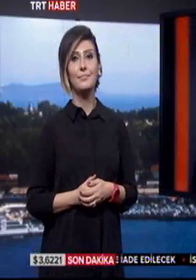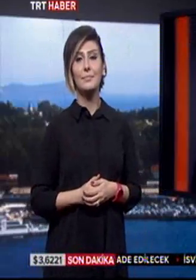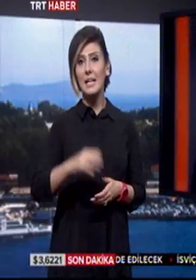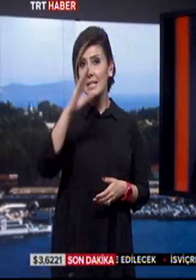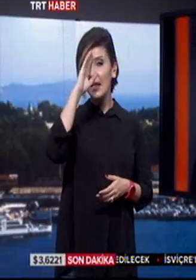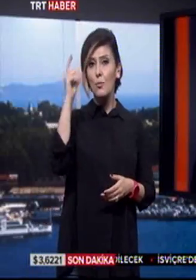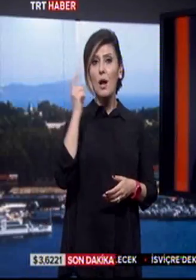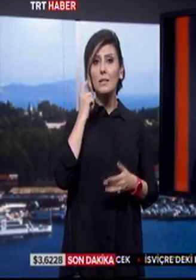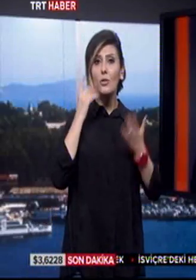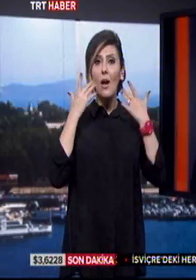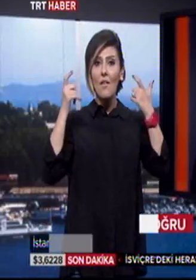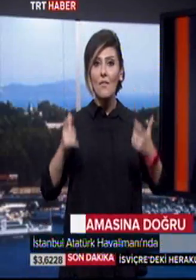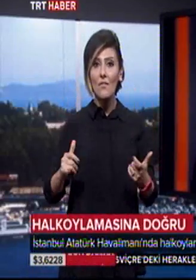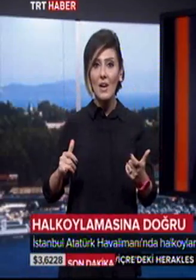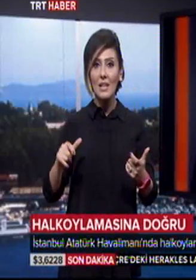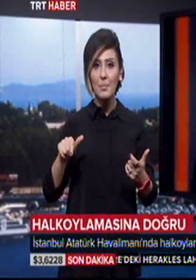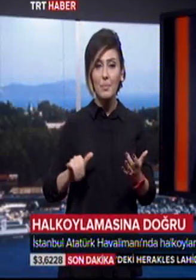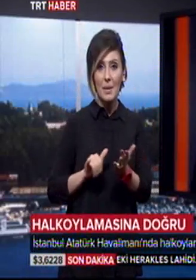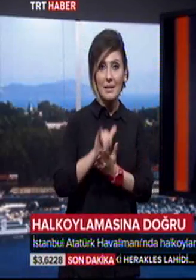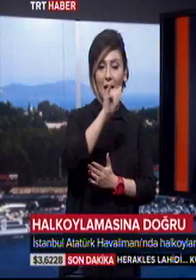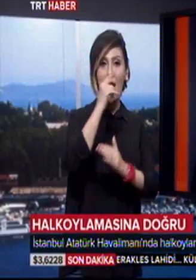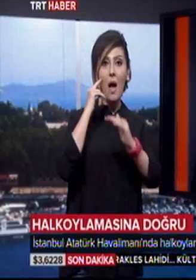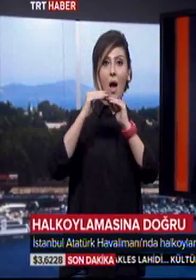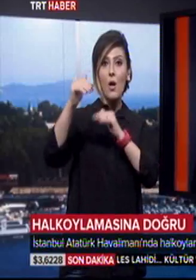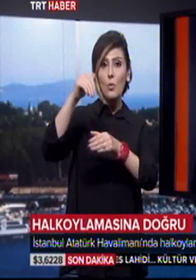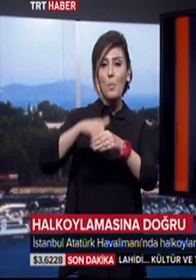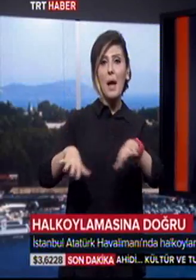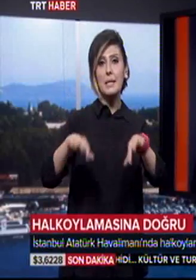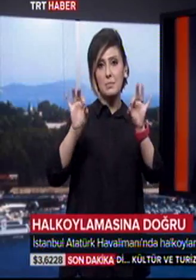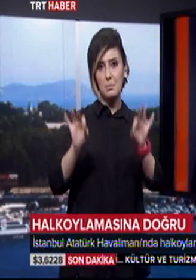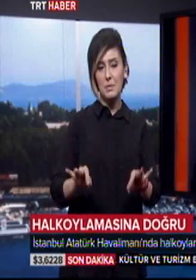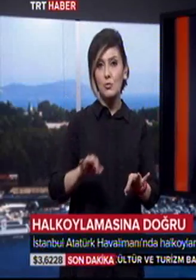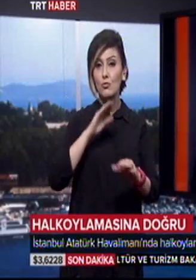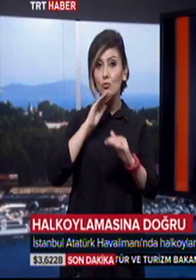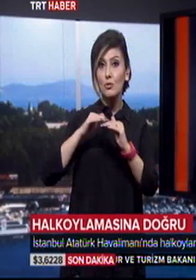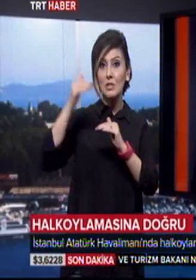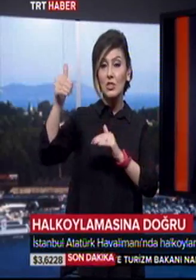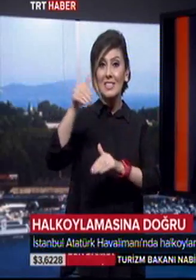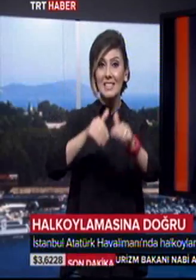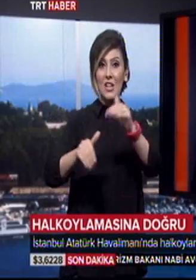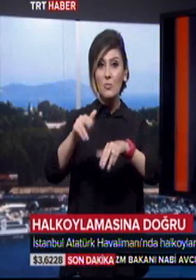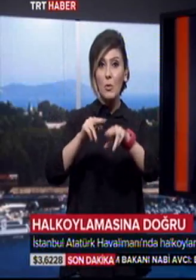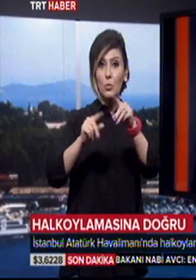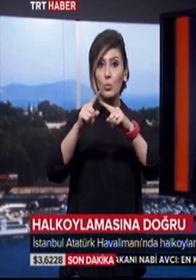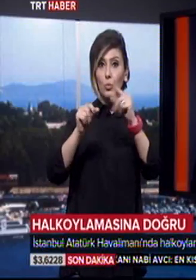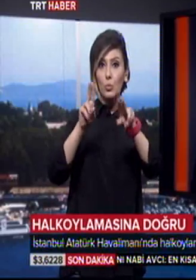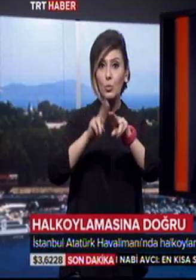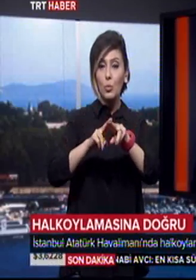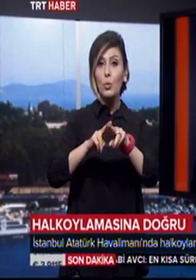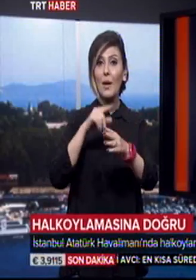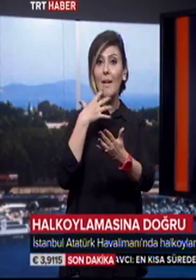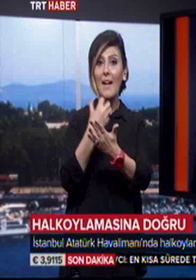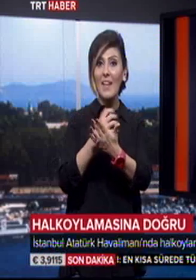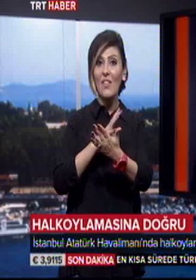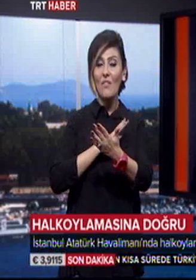İstanbul Atatürk Hava Limanı'nda halk oylaması hazırlıkları başladı. Yurt dışı seçmen kütüğüne kayıtlı olanların oy